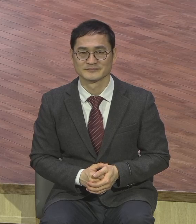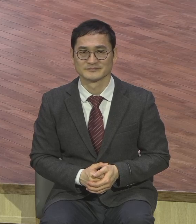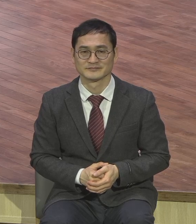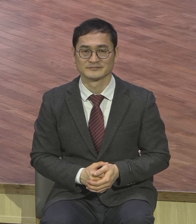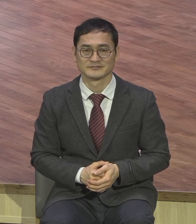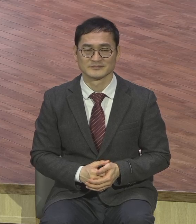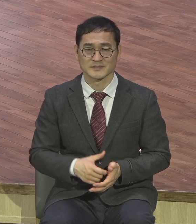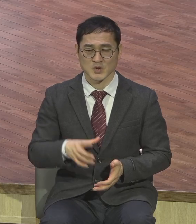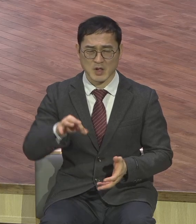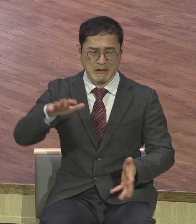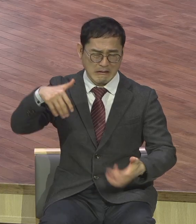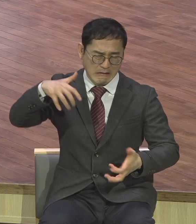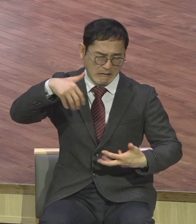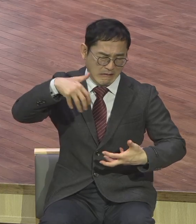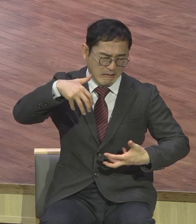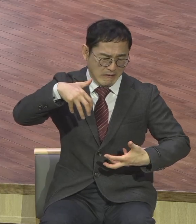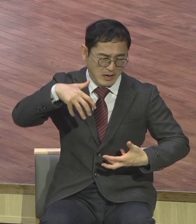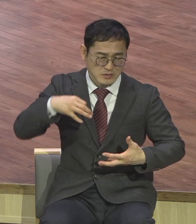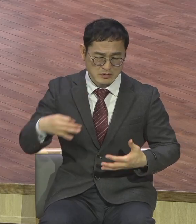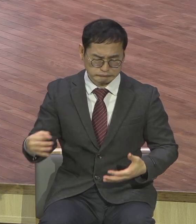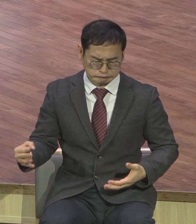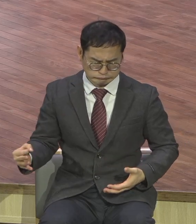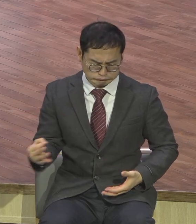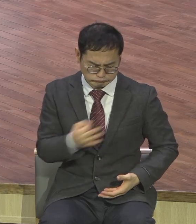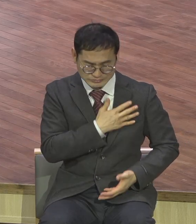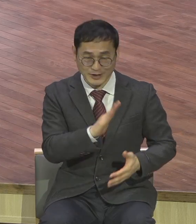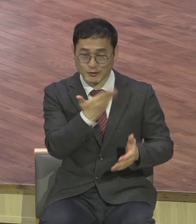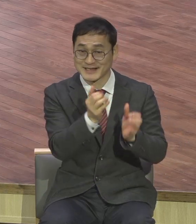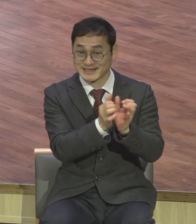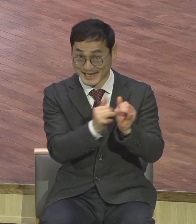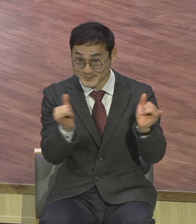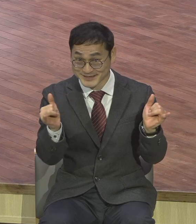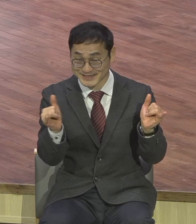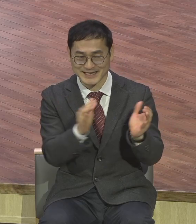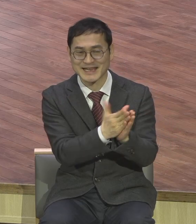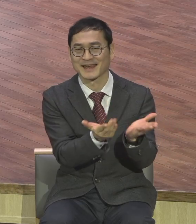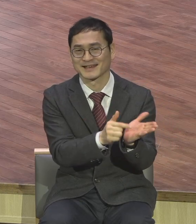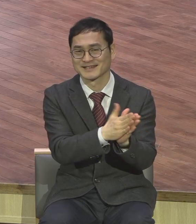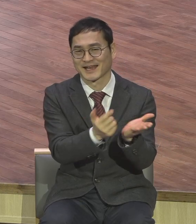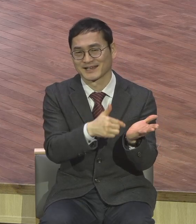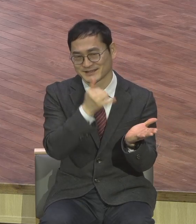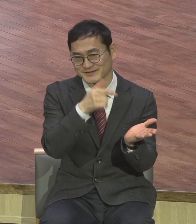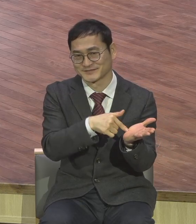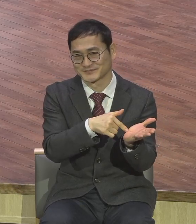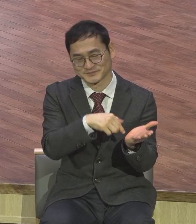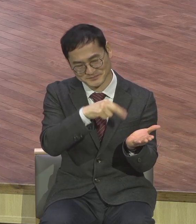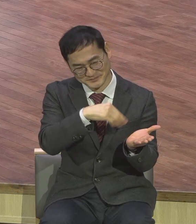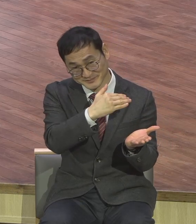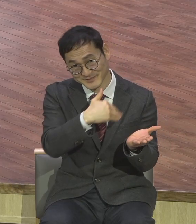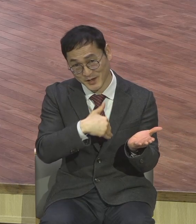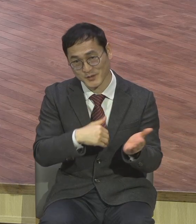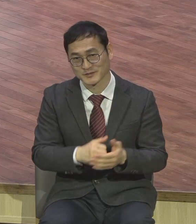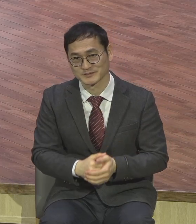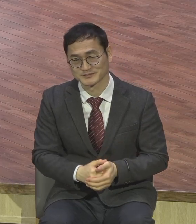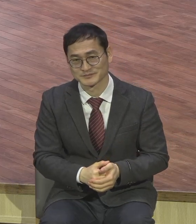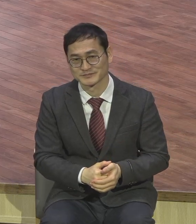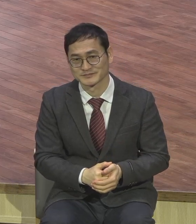한마디에 엉망장자가 된 사람들 인생을 성공적으로 이끄는 긍정적인 말의 힘에 대한